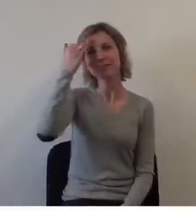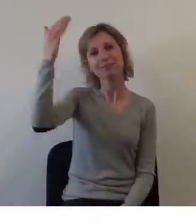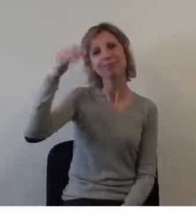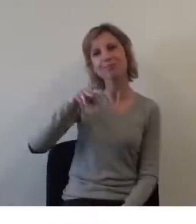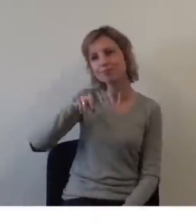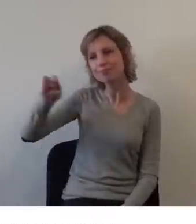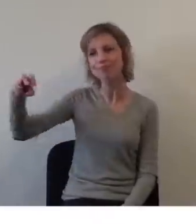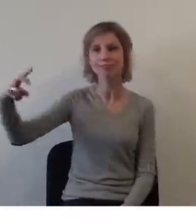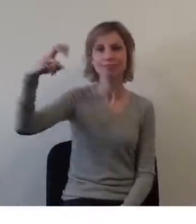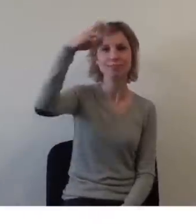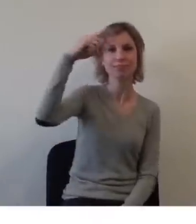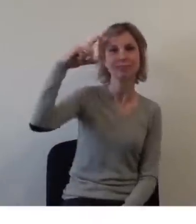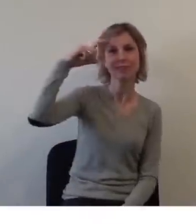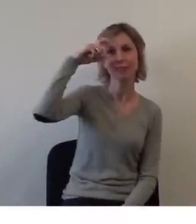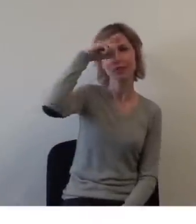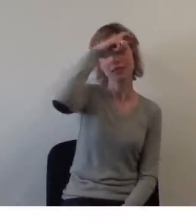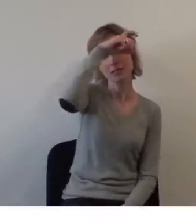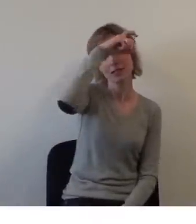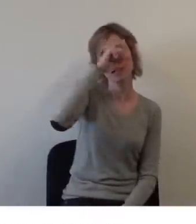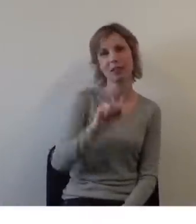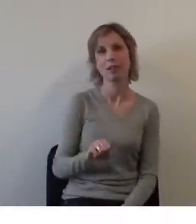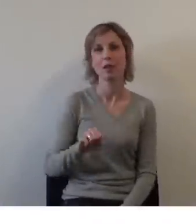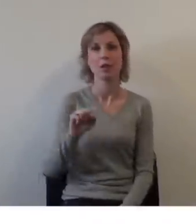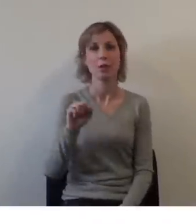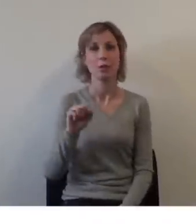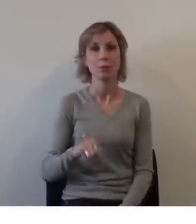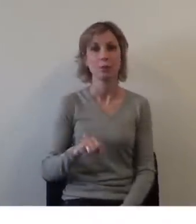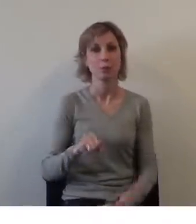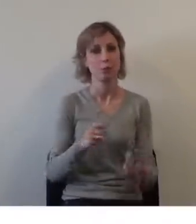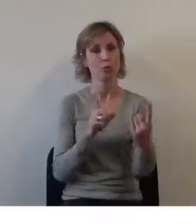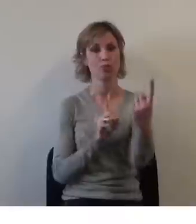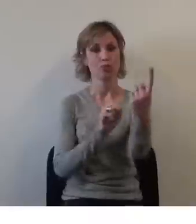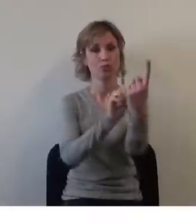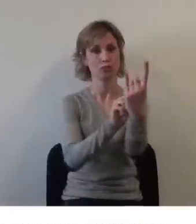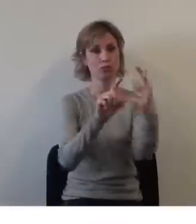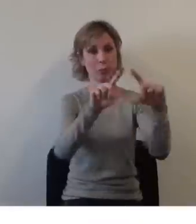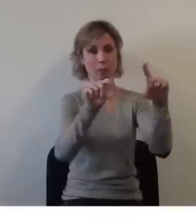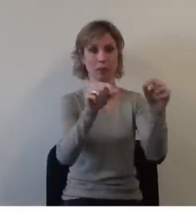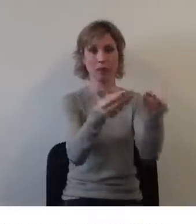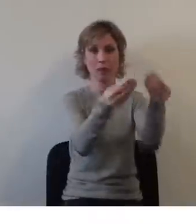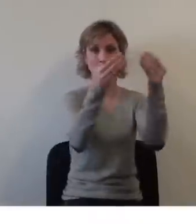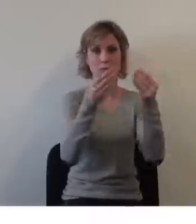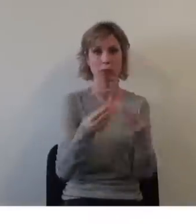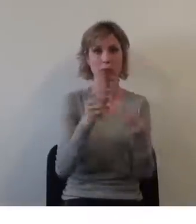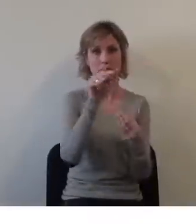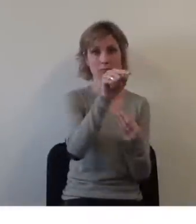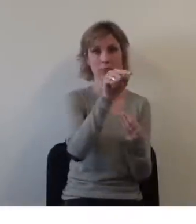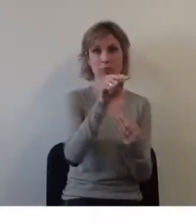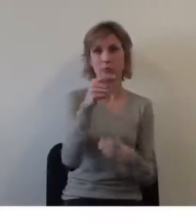Si vous êtes une personne à mobilité réduite, l'accès se fait par les ascenseurs qui sont situés derrière l'accueil central.